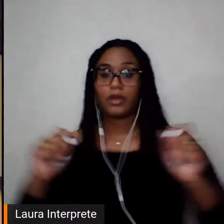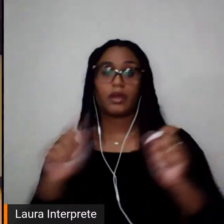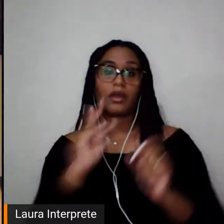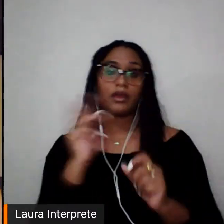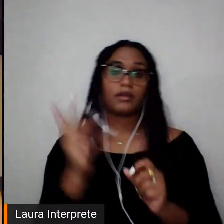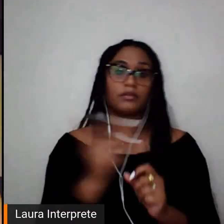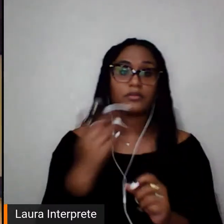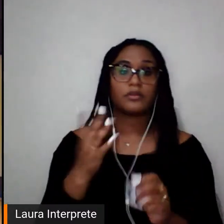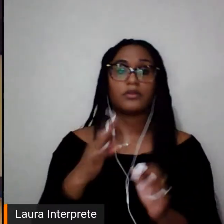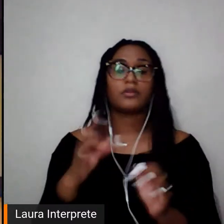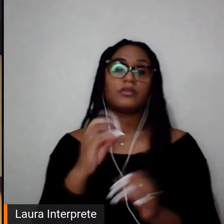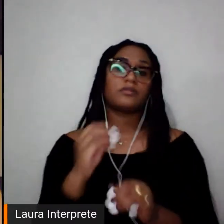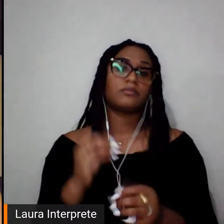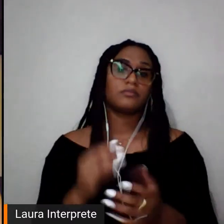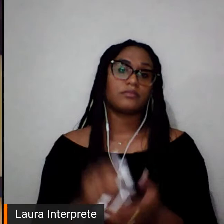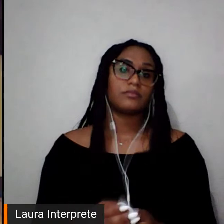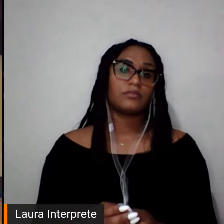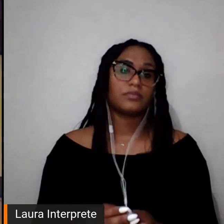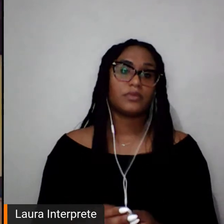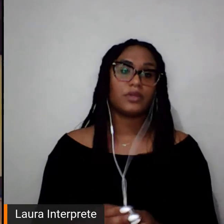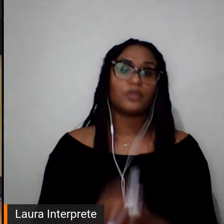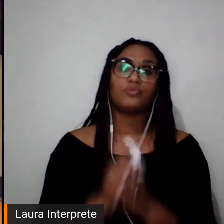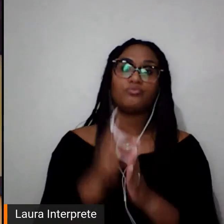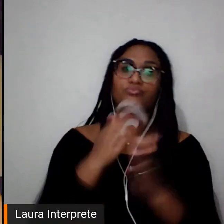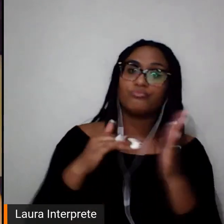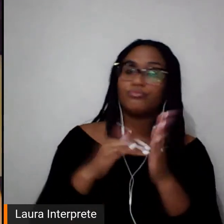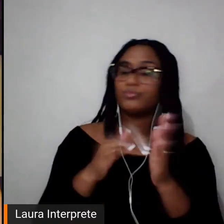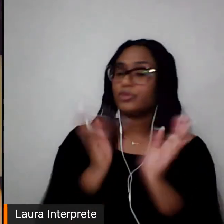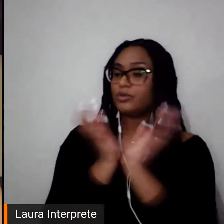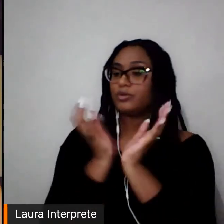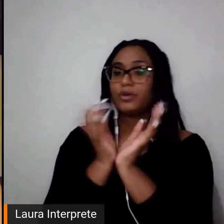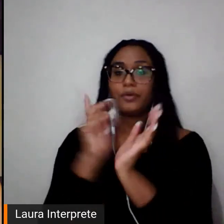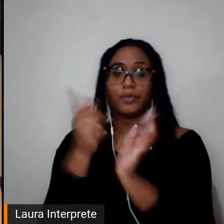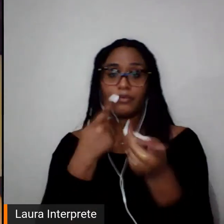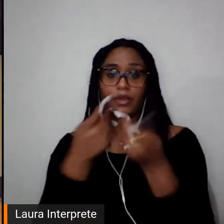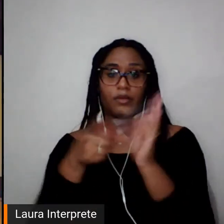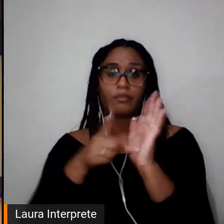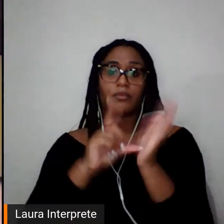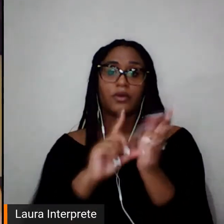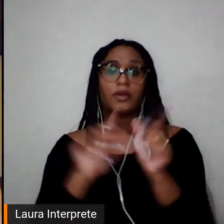o que a Silvana faz, o que a Emy faz, o que eu faço, é justamente